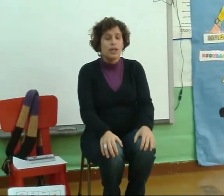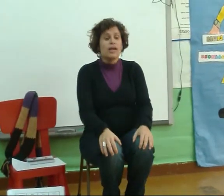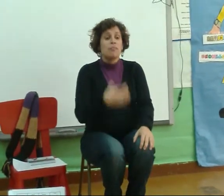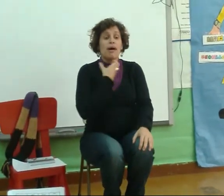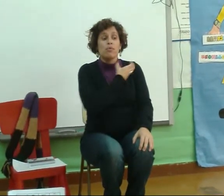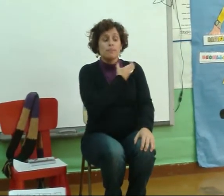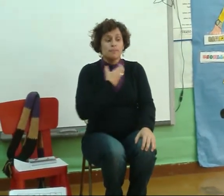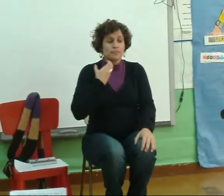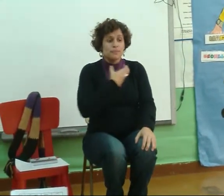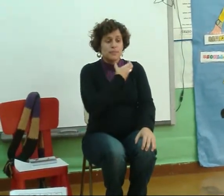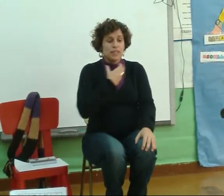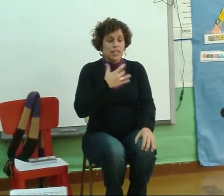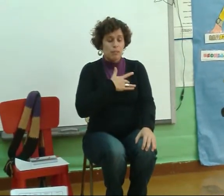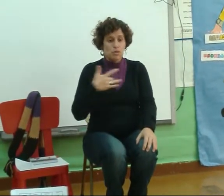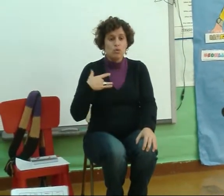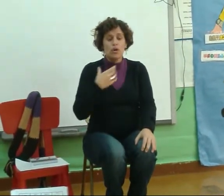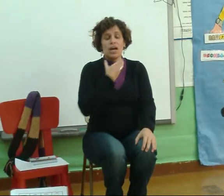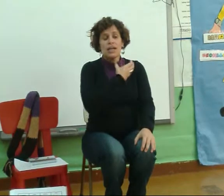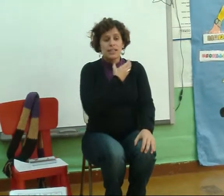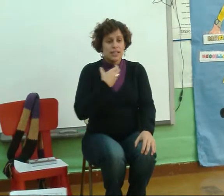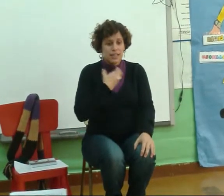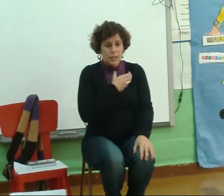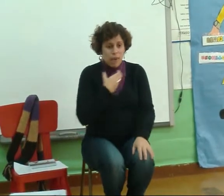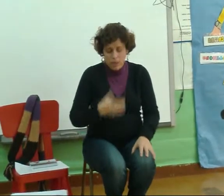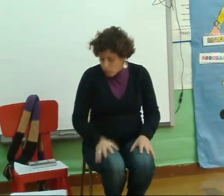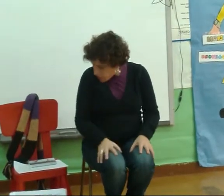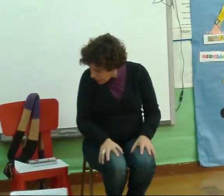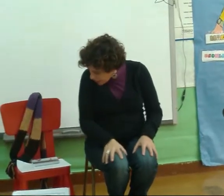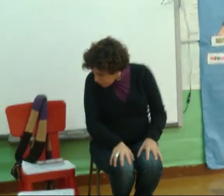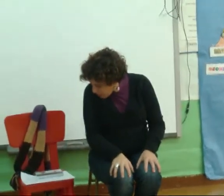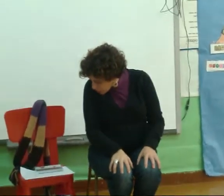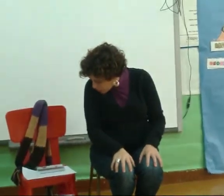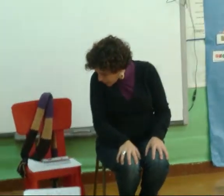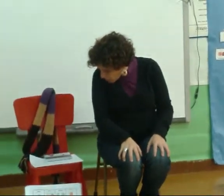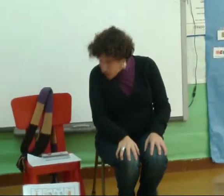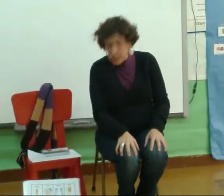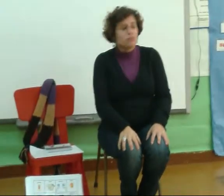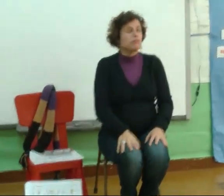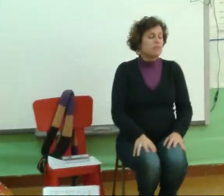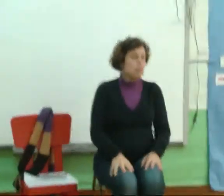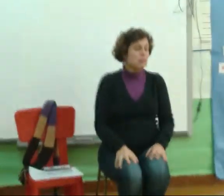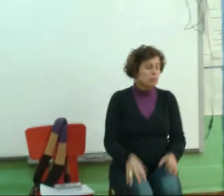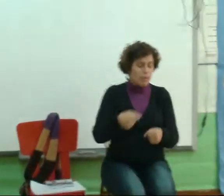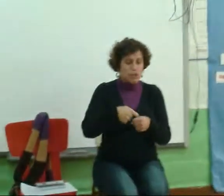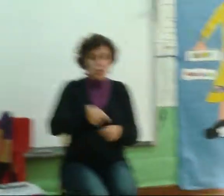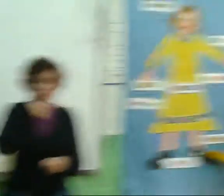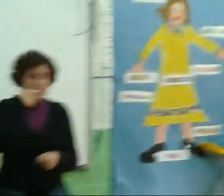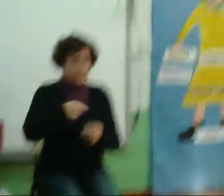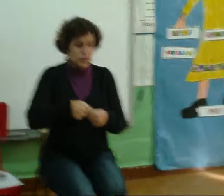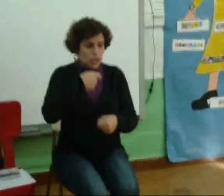Pavo Sería pechuga De pavo Vamos con máis cousas Tambén podemos tomar yogures Si